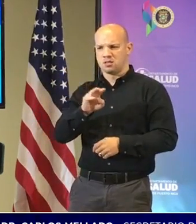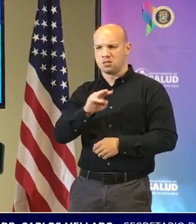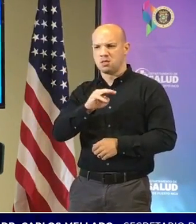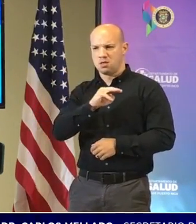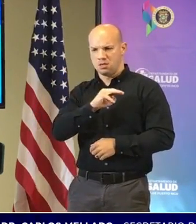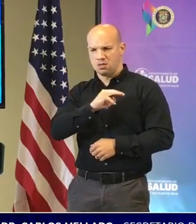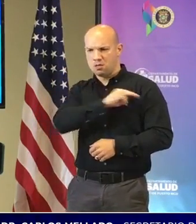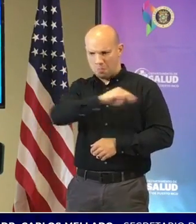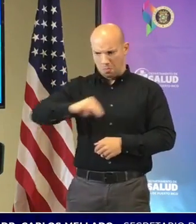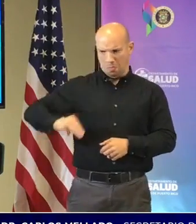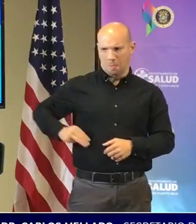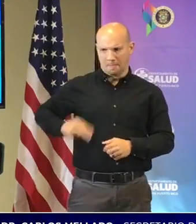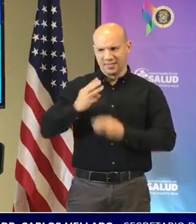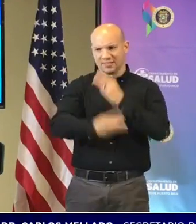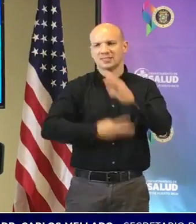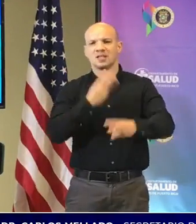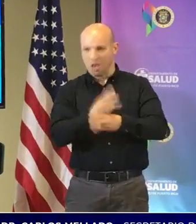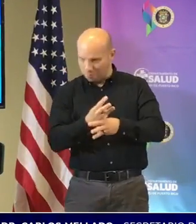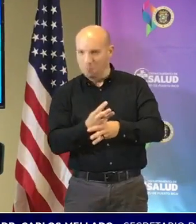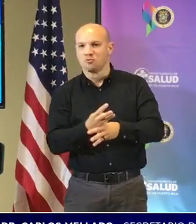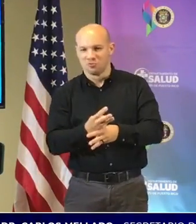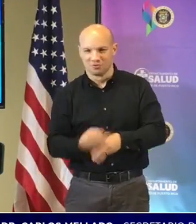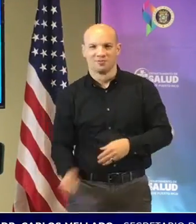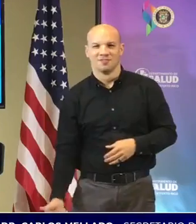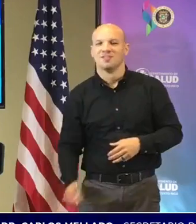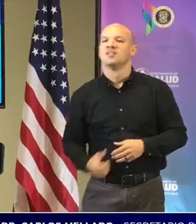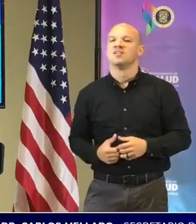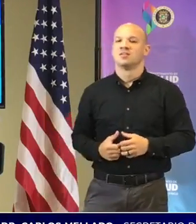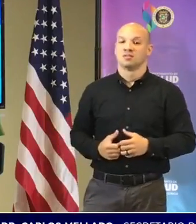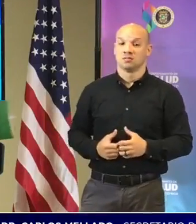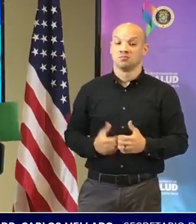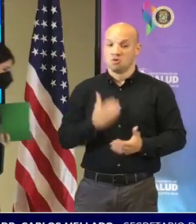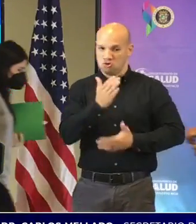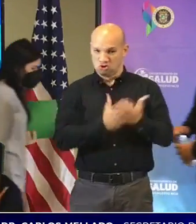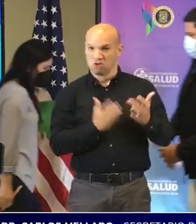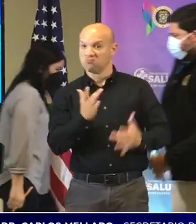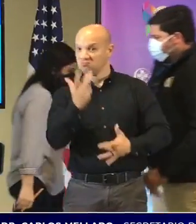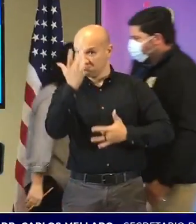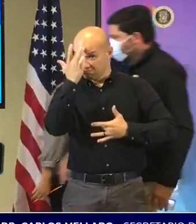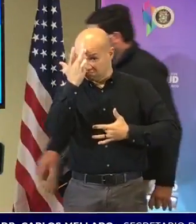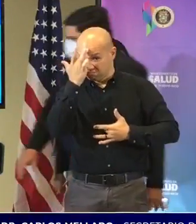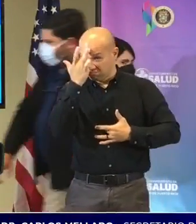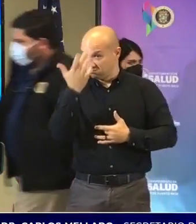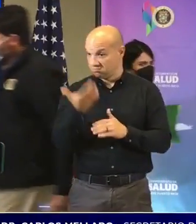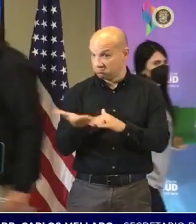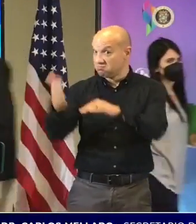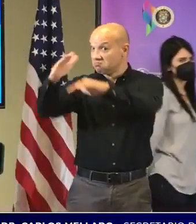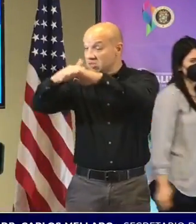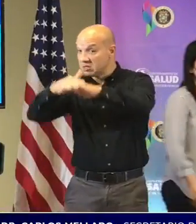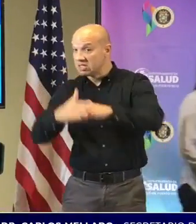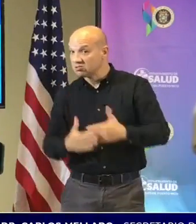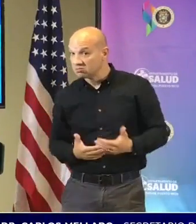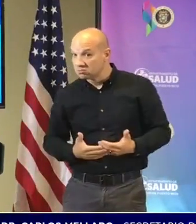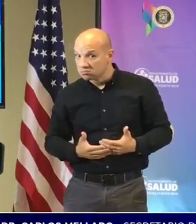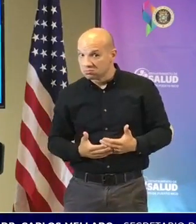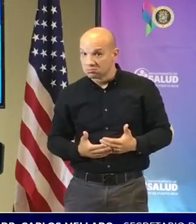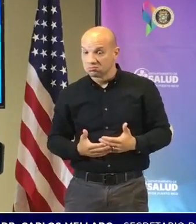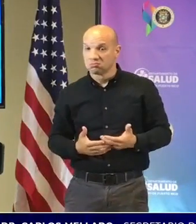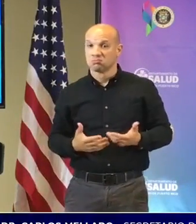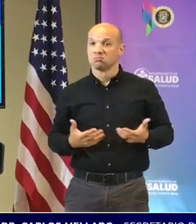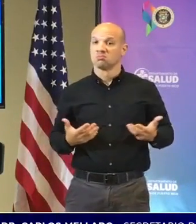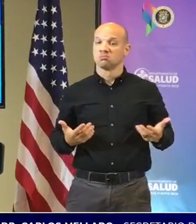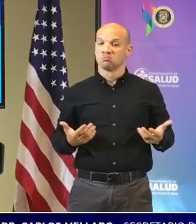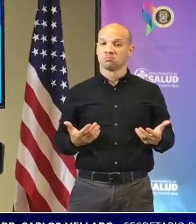contagios confirmados queremos saber a cuántos se ha elevado eso y cuántos casos también se han